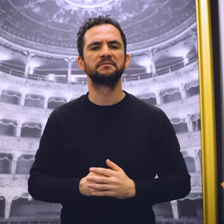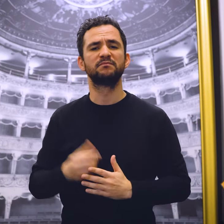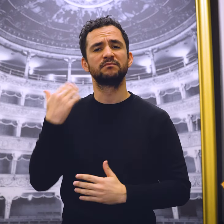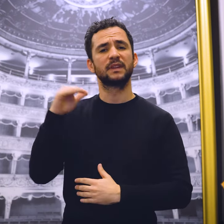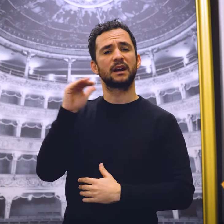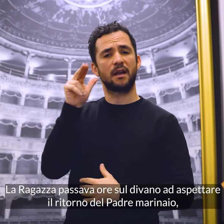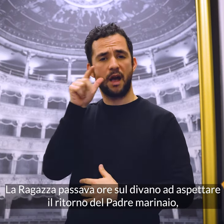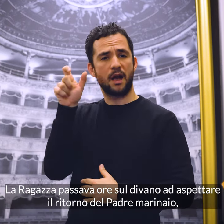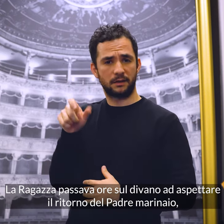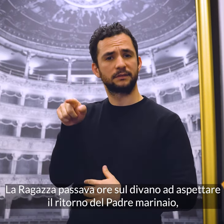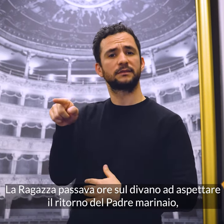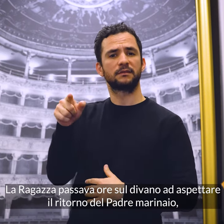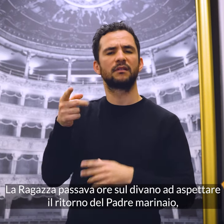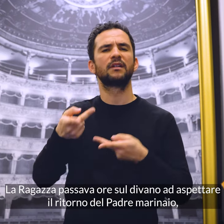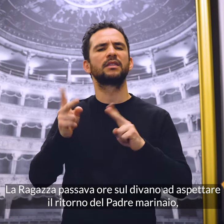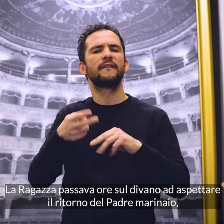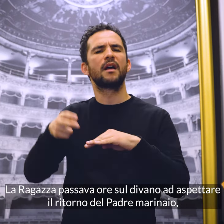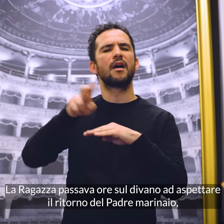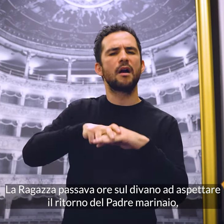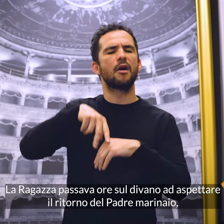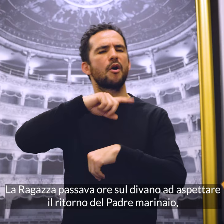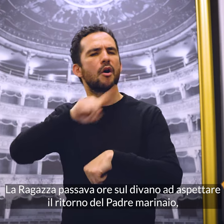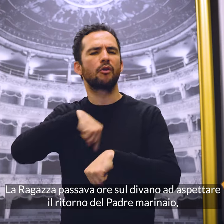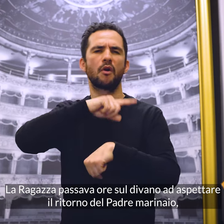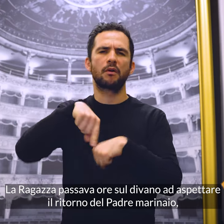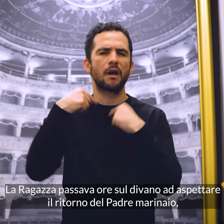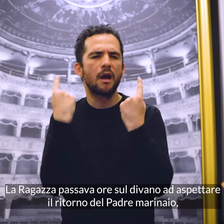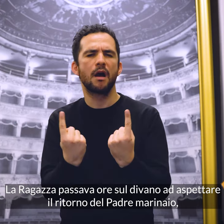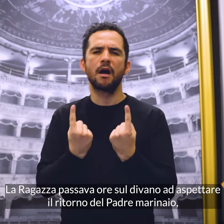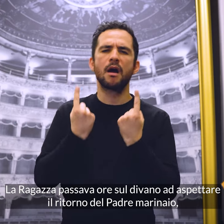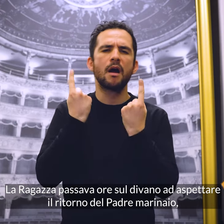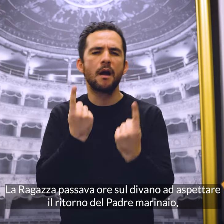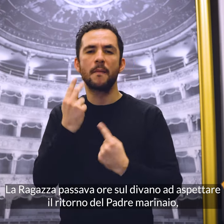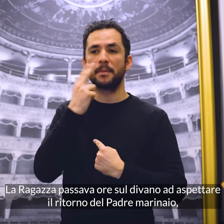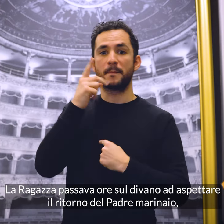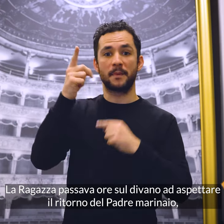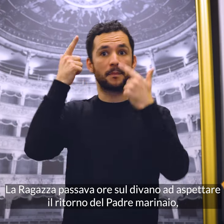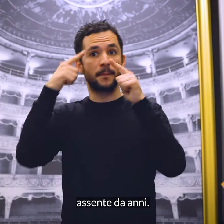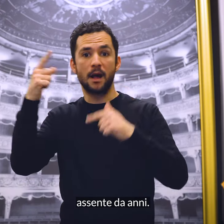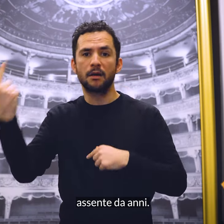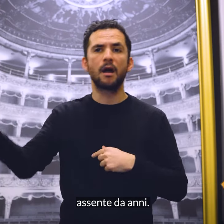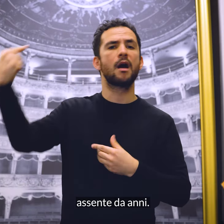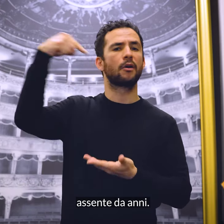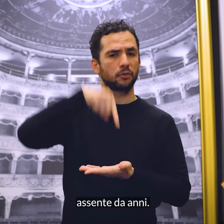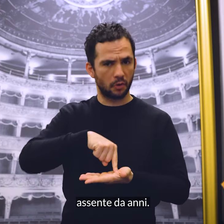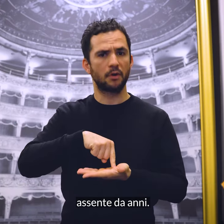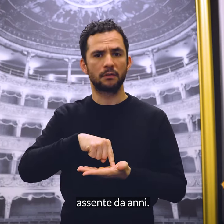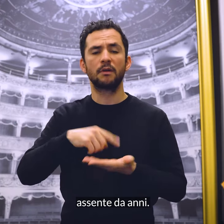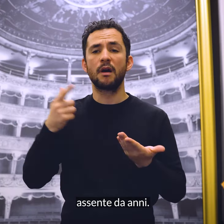La ragazza passava ore sul divano ad aspettare il ritorno del padre marinaio, assente da anni.